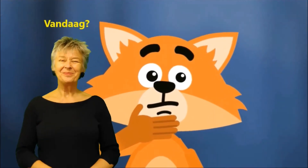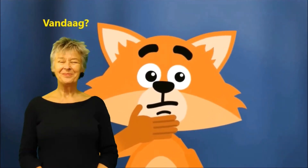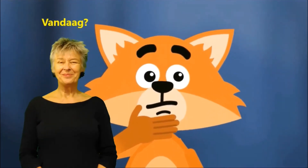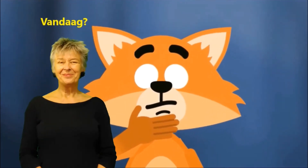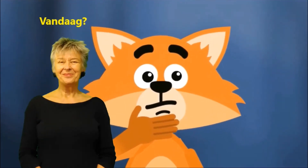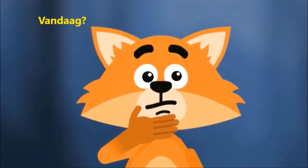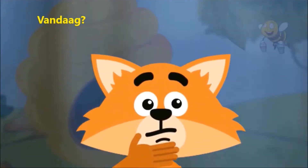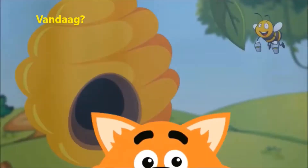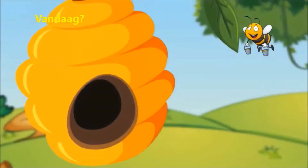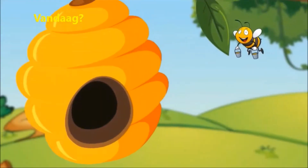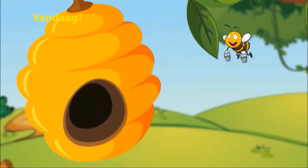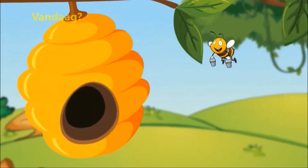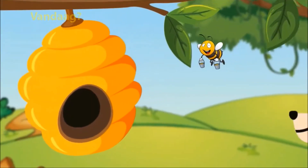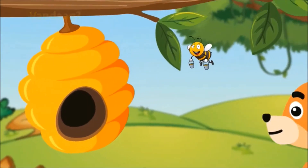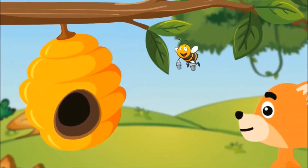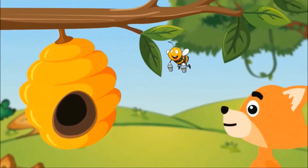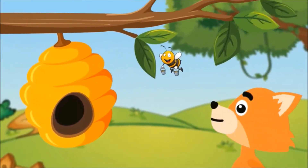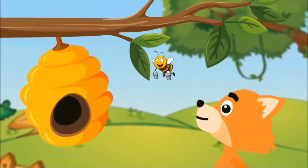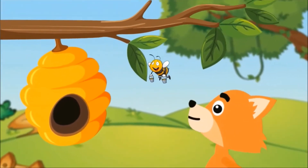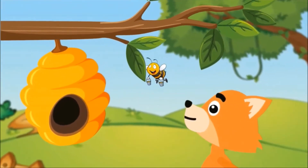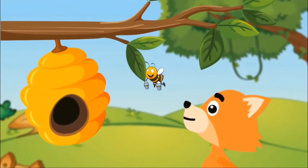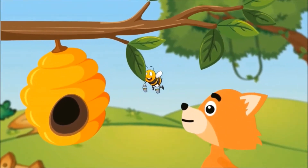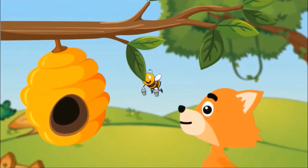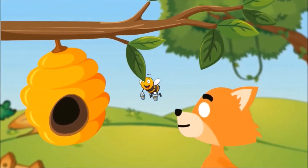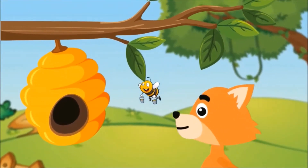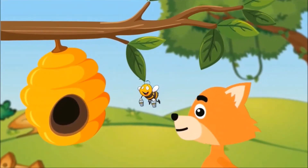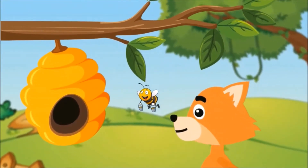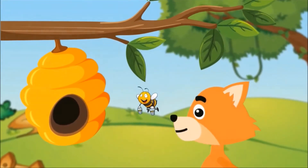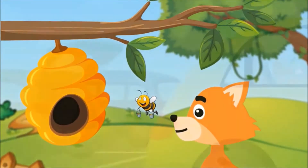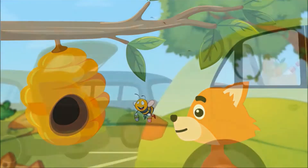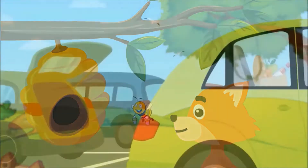daar